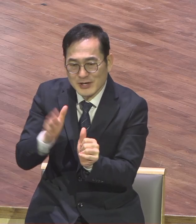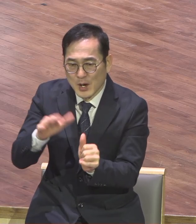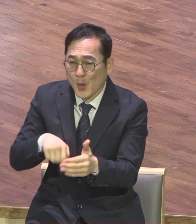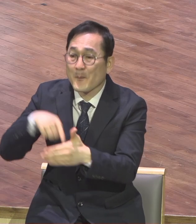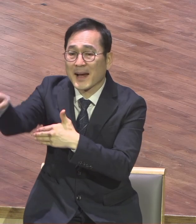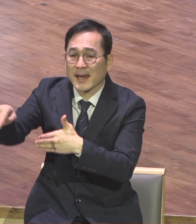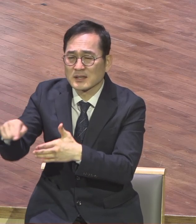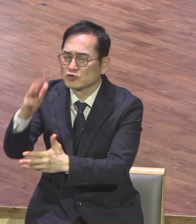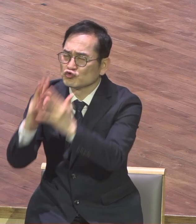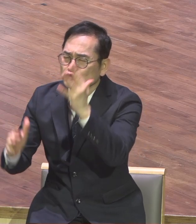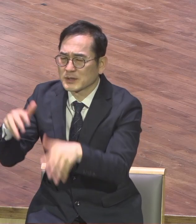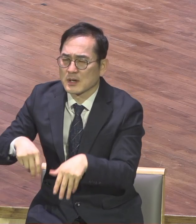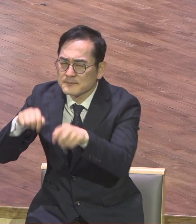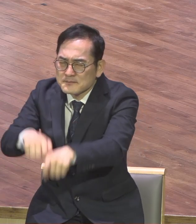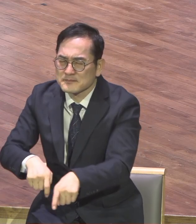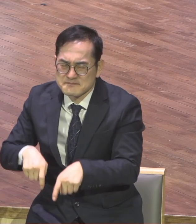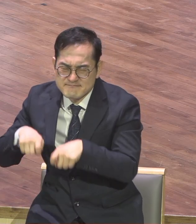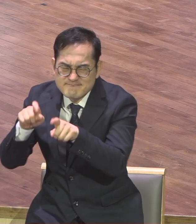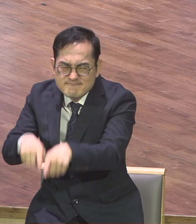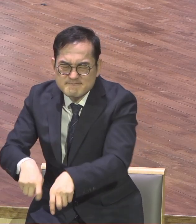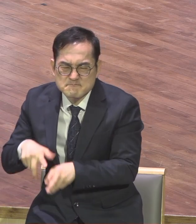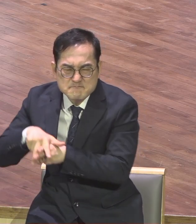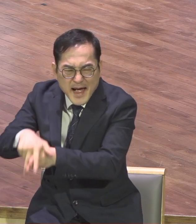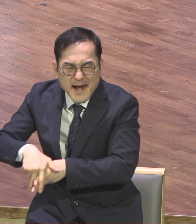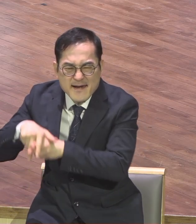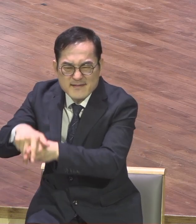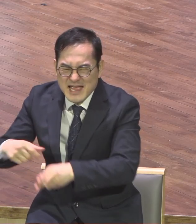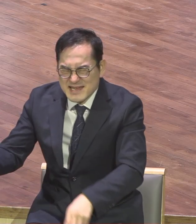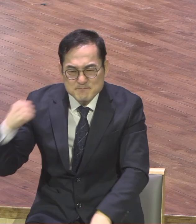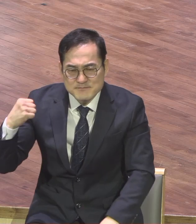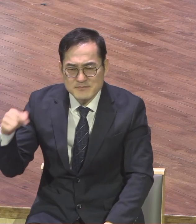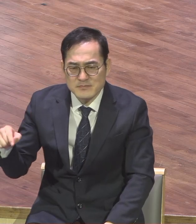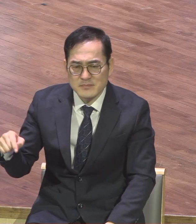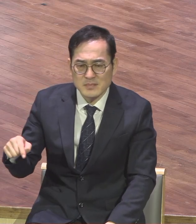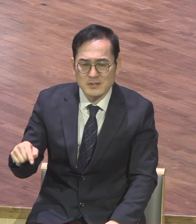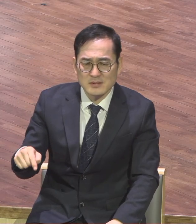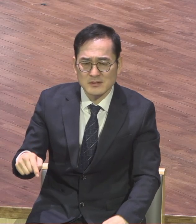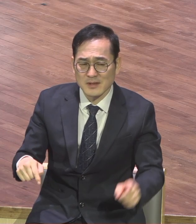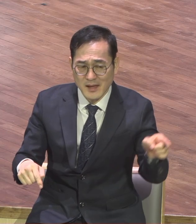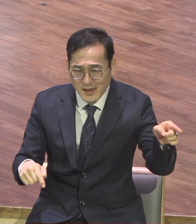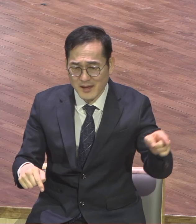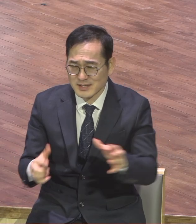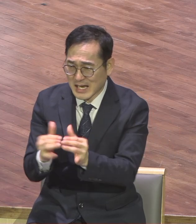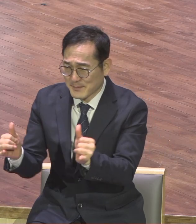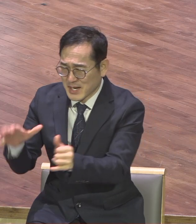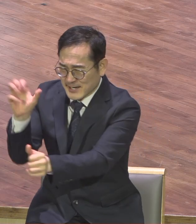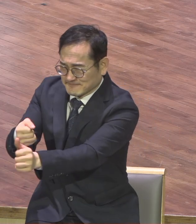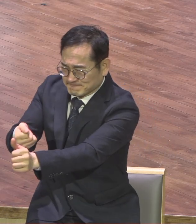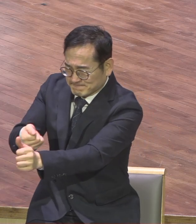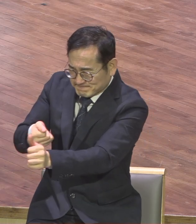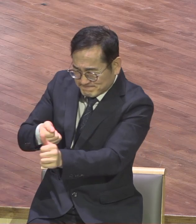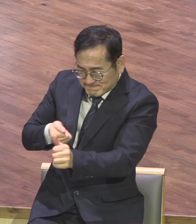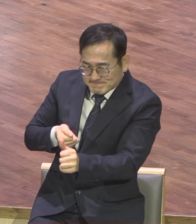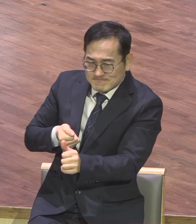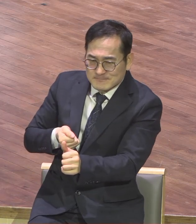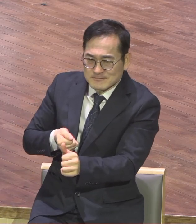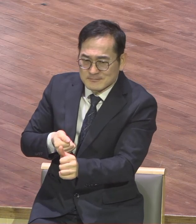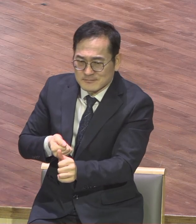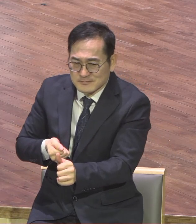엄청난 힘이 있는데 길이 들어져가지고 힘을 어디서 써야 될 줄 알아 함부로 사용하지 않고